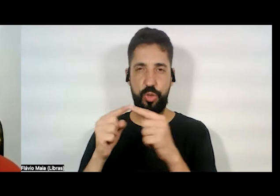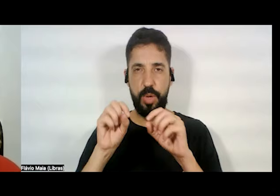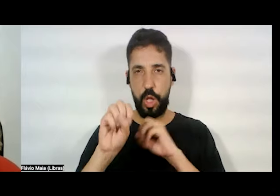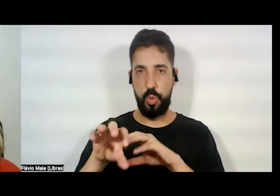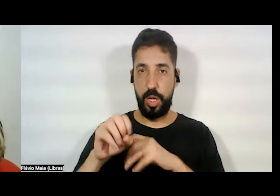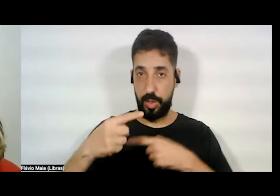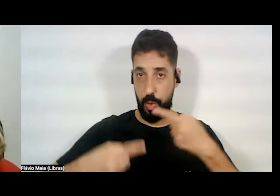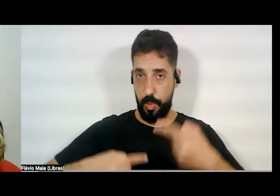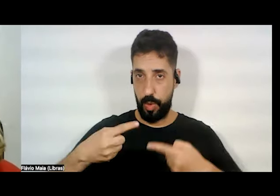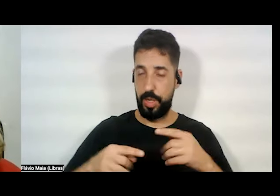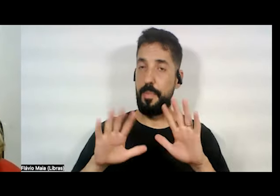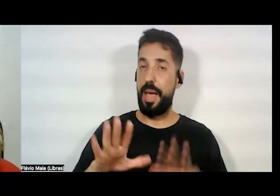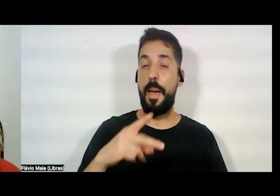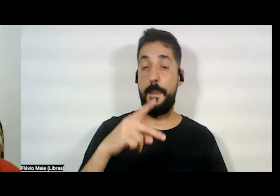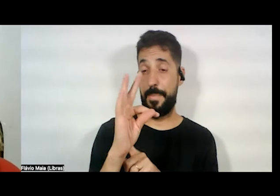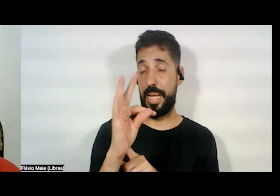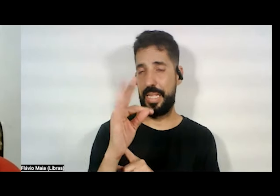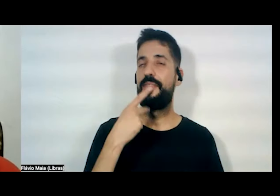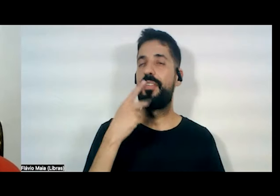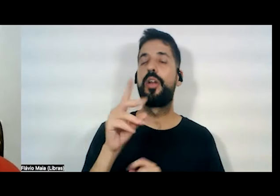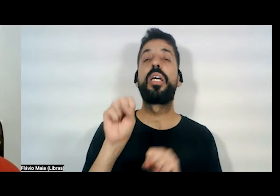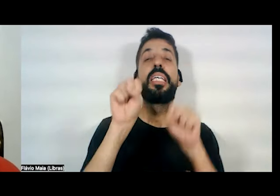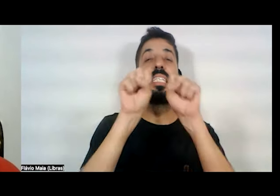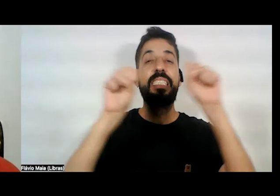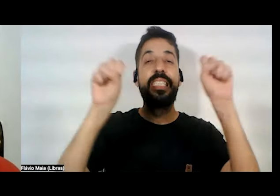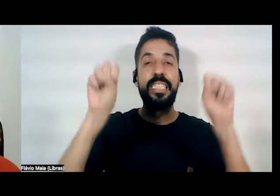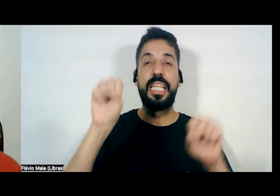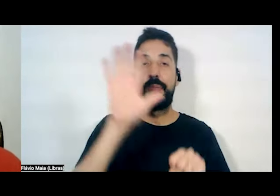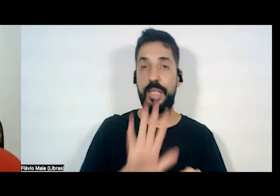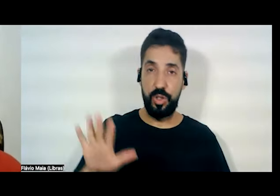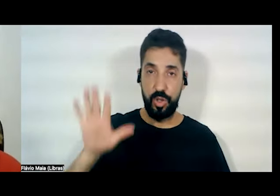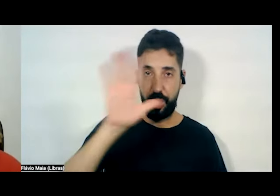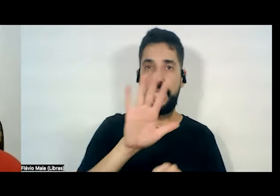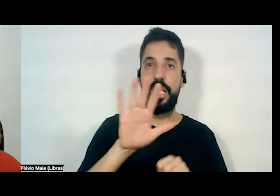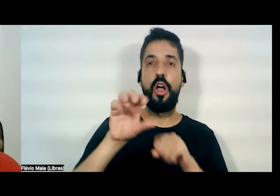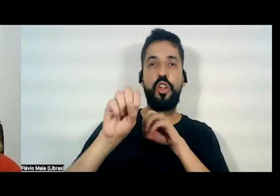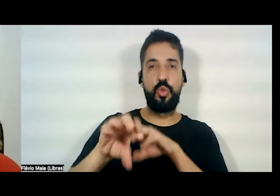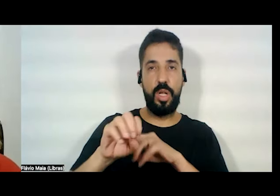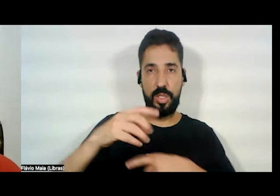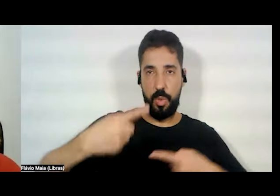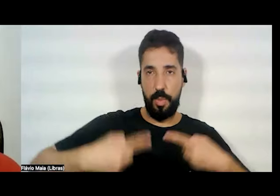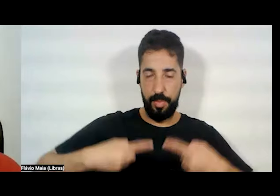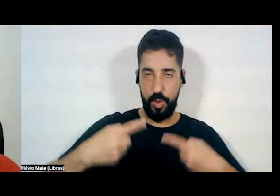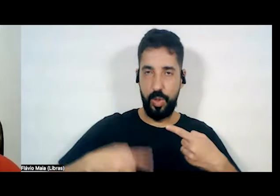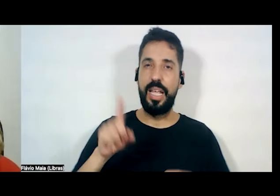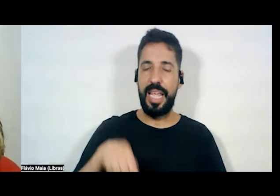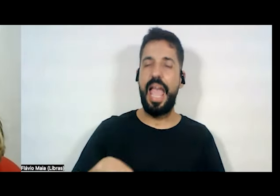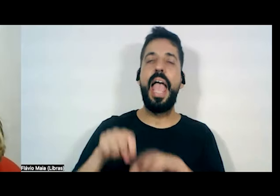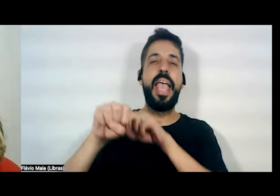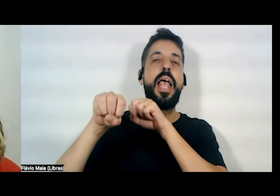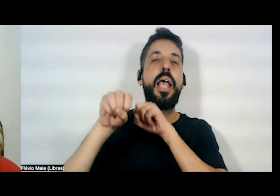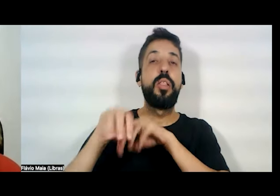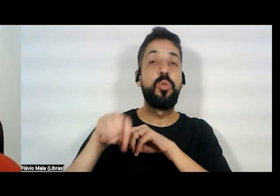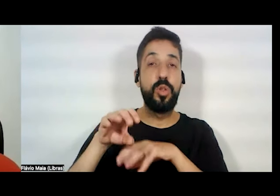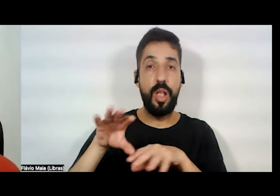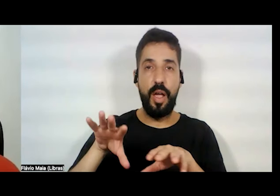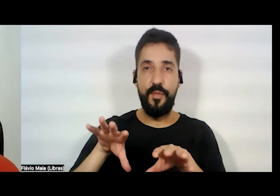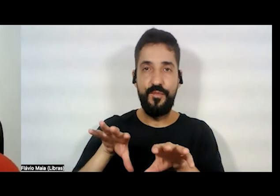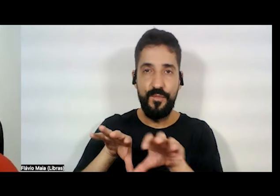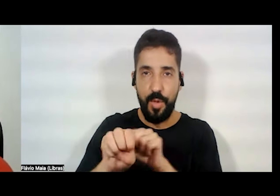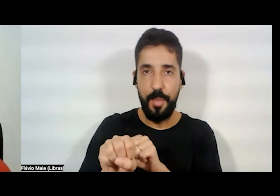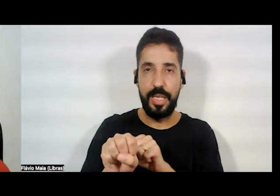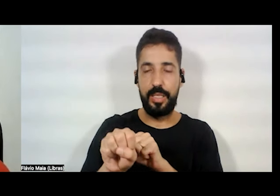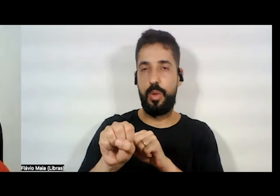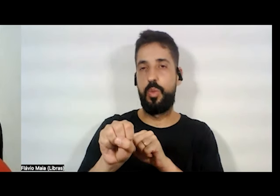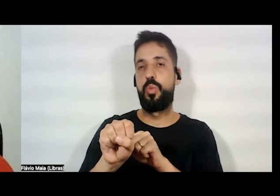PT, que é o Sistema Nacional de Formação e Educação Política, que é a educação e formação política, num partido